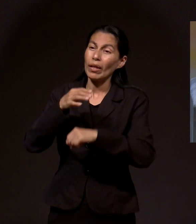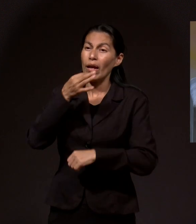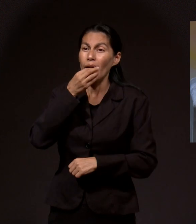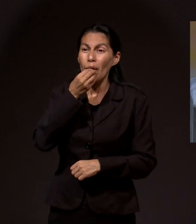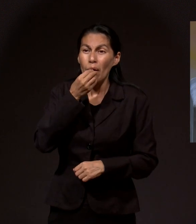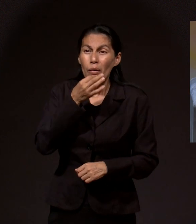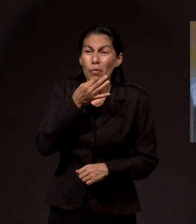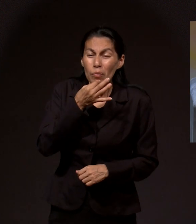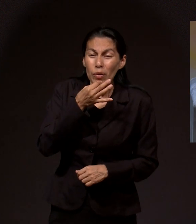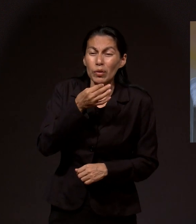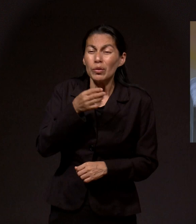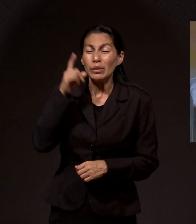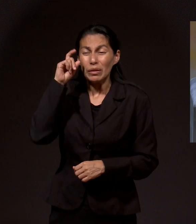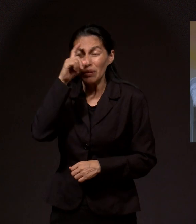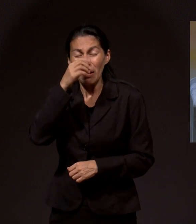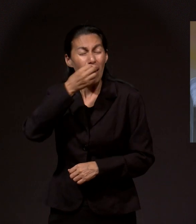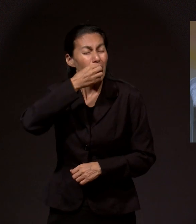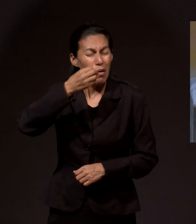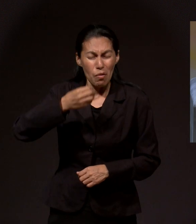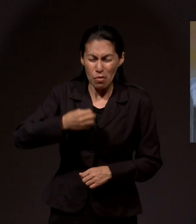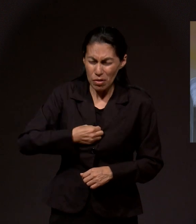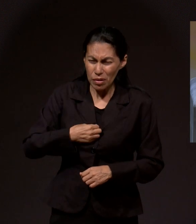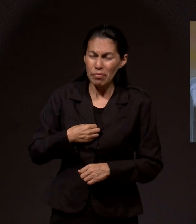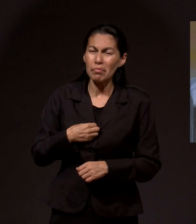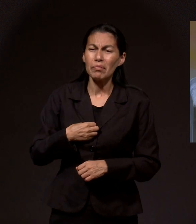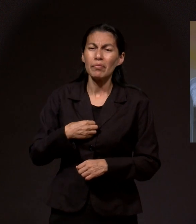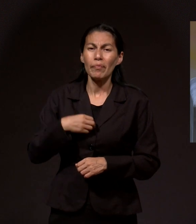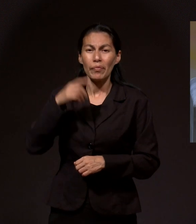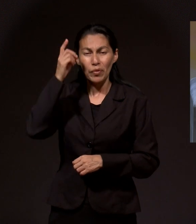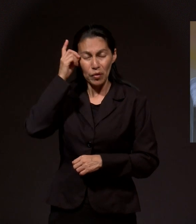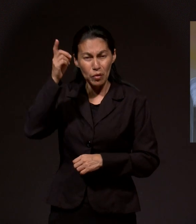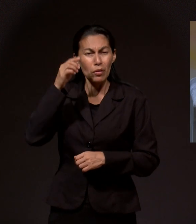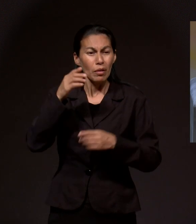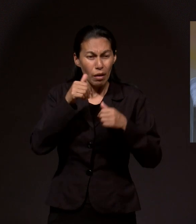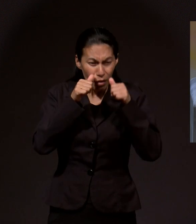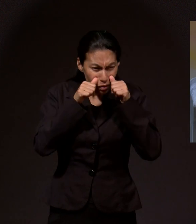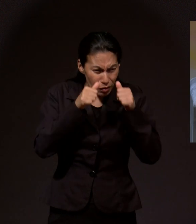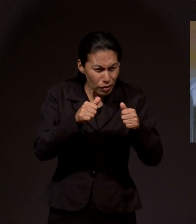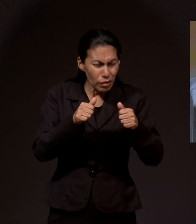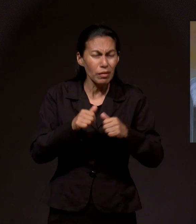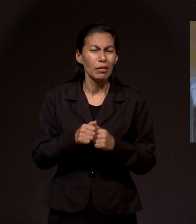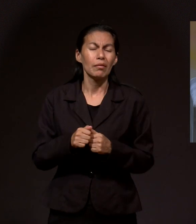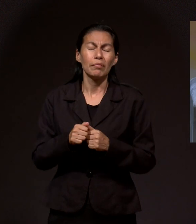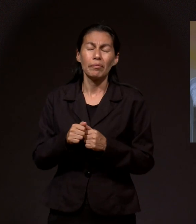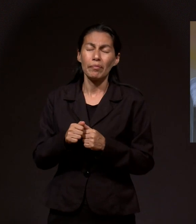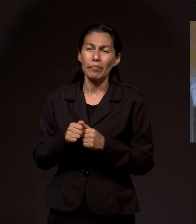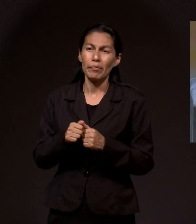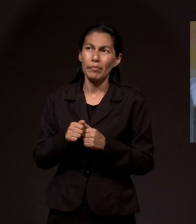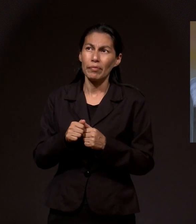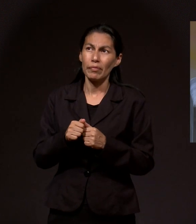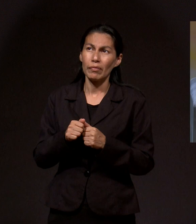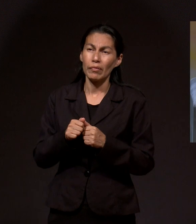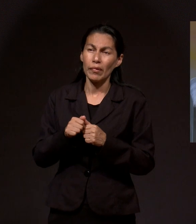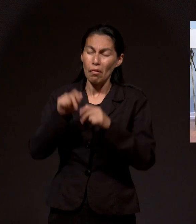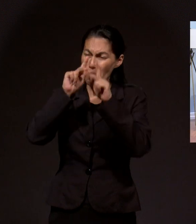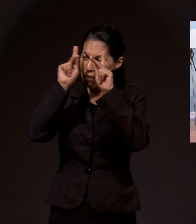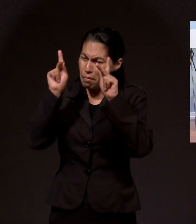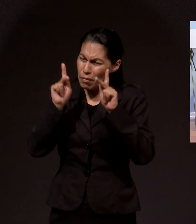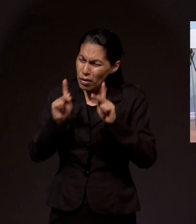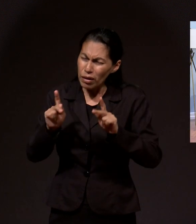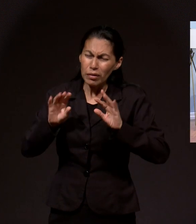difíciles, de angustia, la oración es muy, muy eficaz. En primer lugar, para darnos paz. Y en segundo lugar,